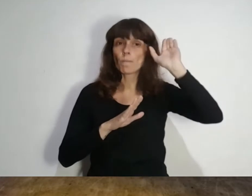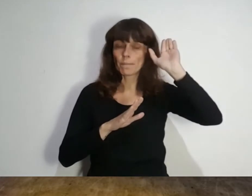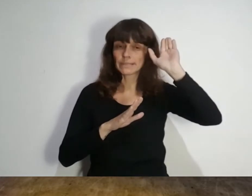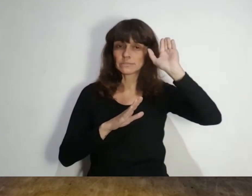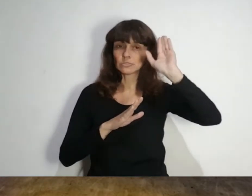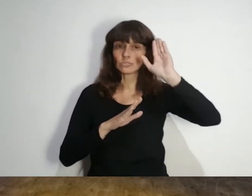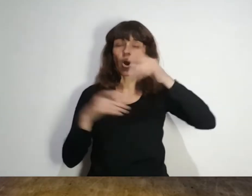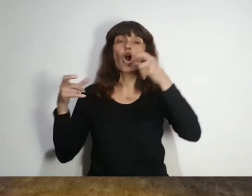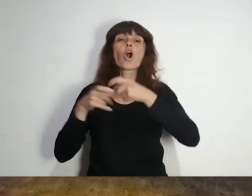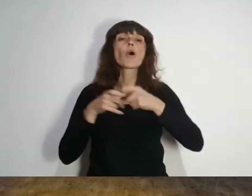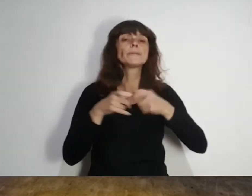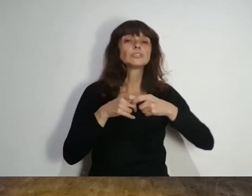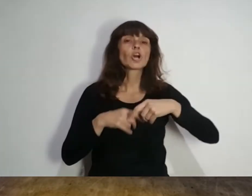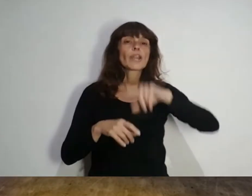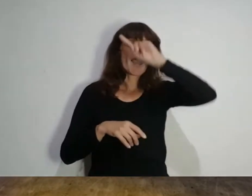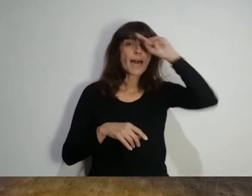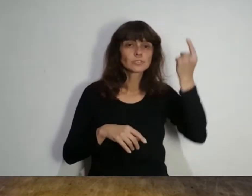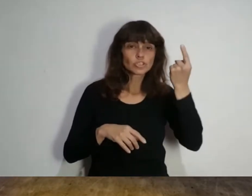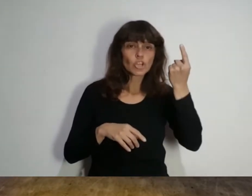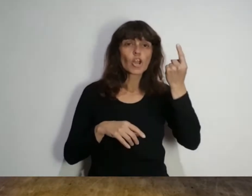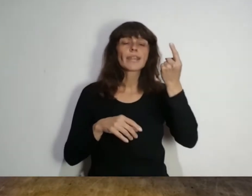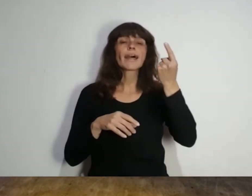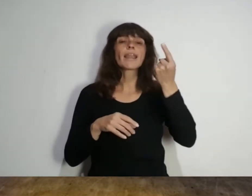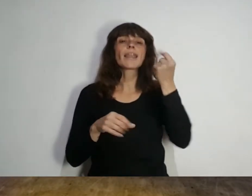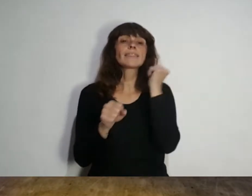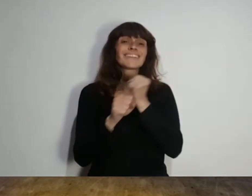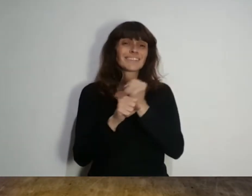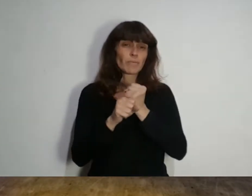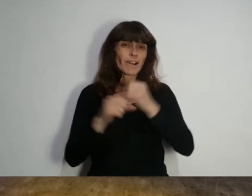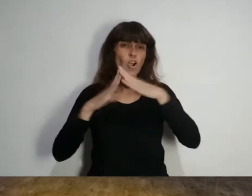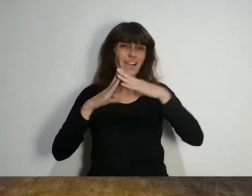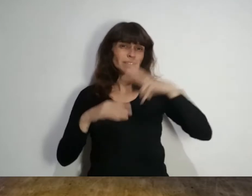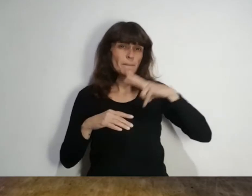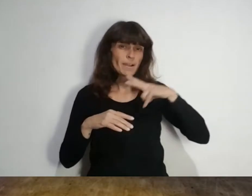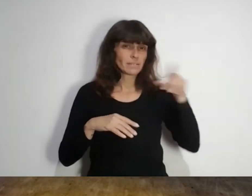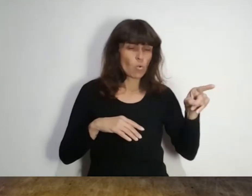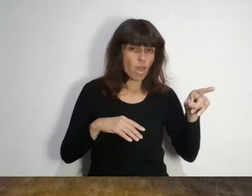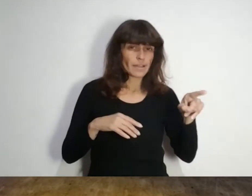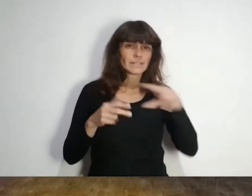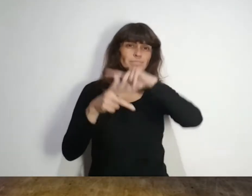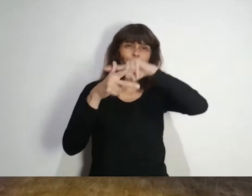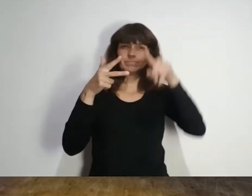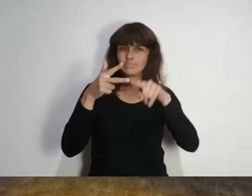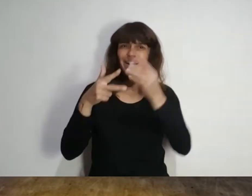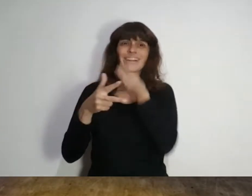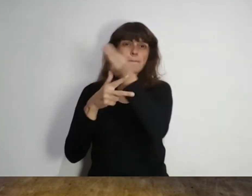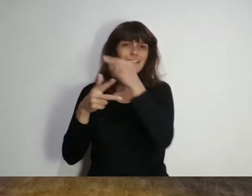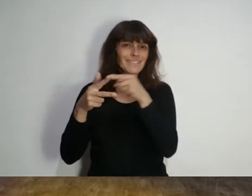Aumento. La Comisión Nacional de Trabajo en Casas Particulares, un ente tripartito que reúne a